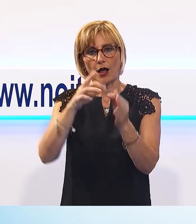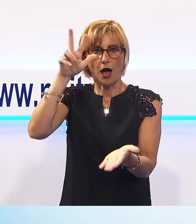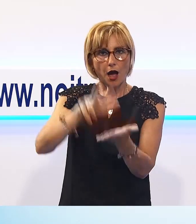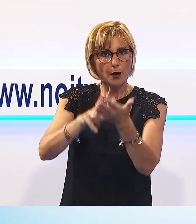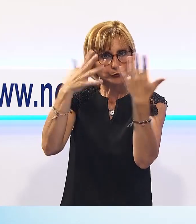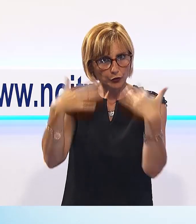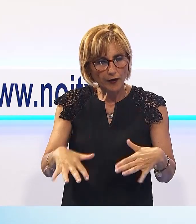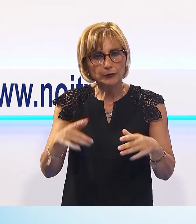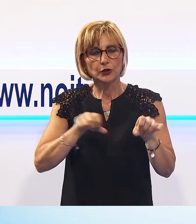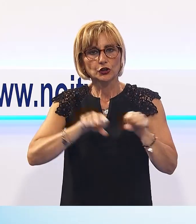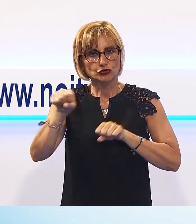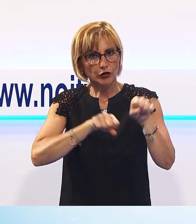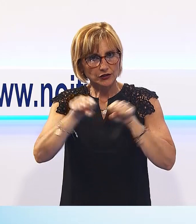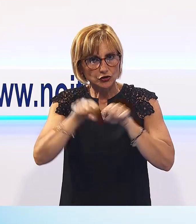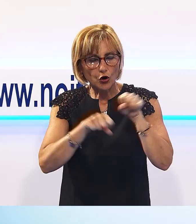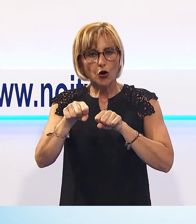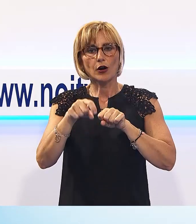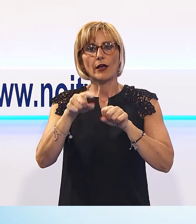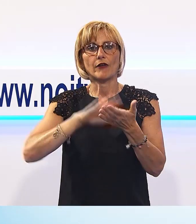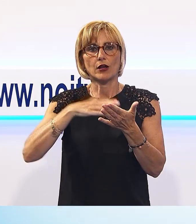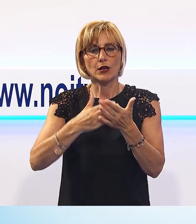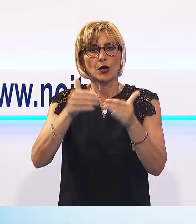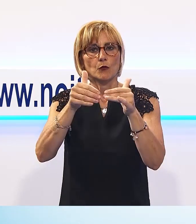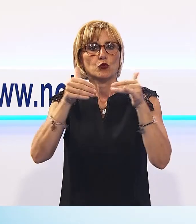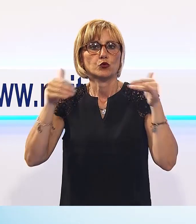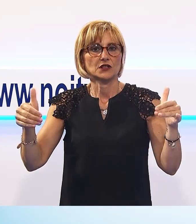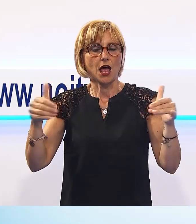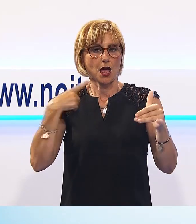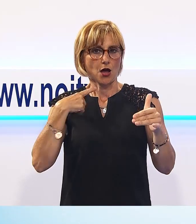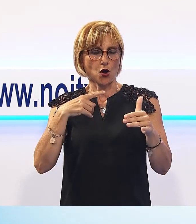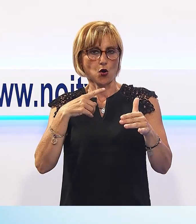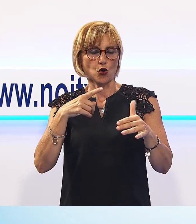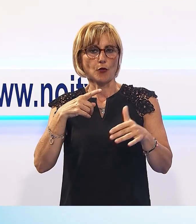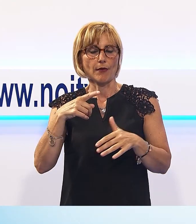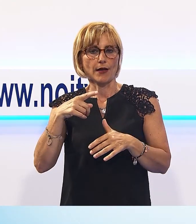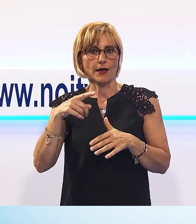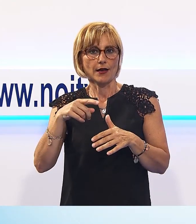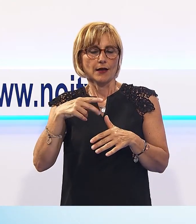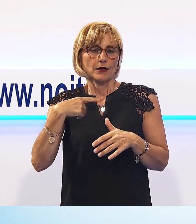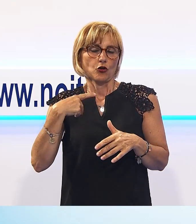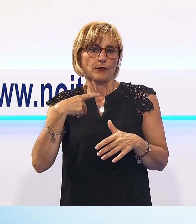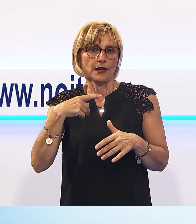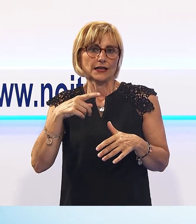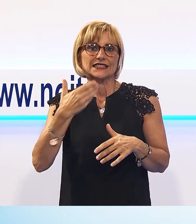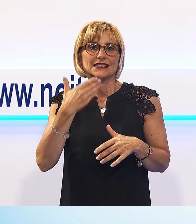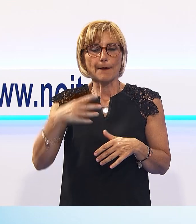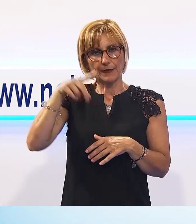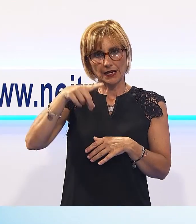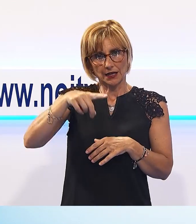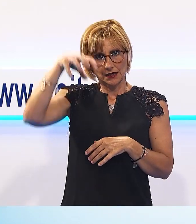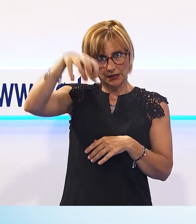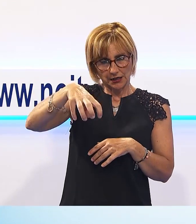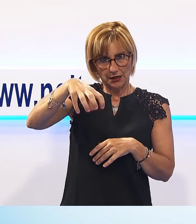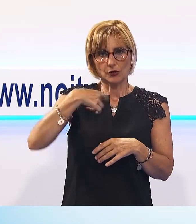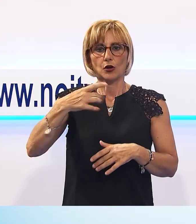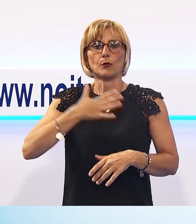gestione e la valorizzazione della collezione del Museo Etnografico Provinciale Don Pellegrini di San Pellegrino in Alpe, di proprietà della